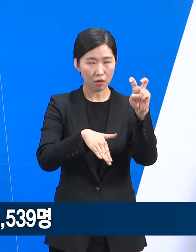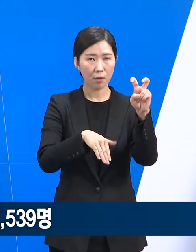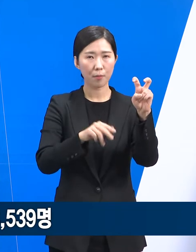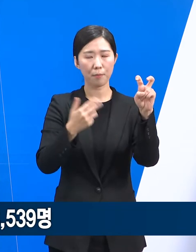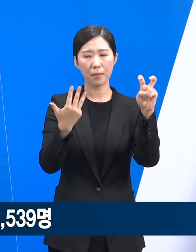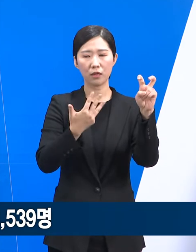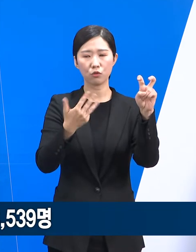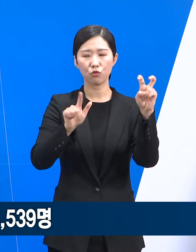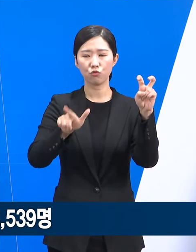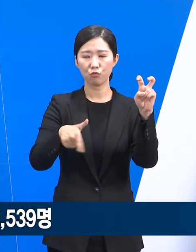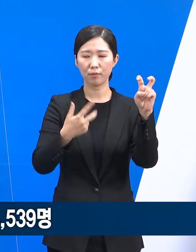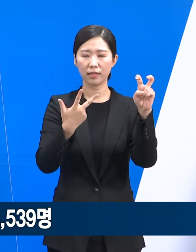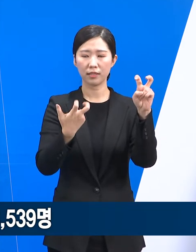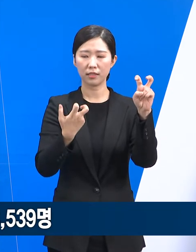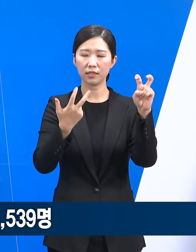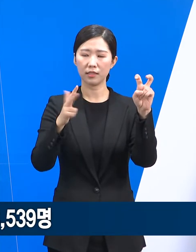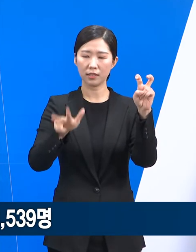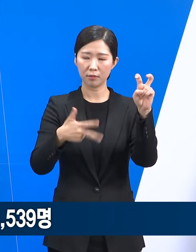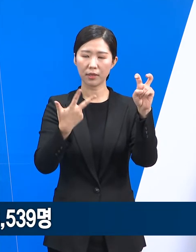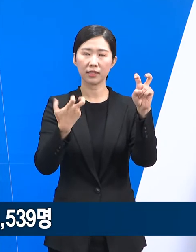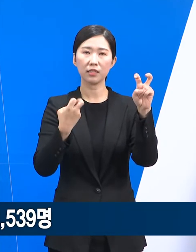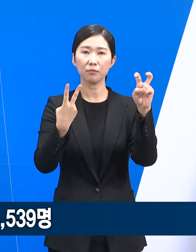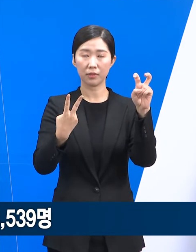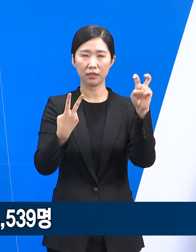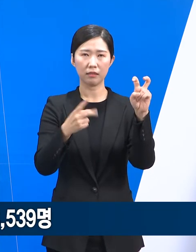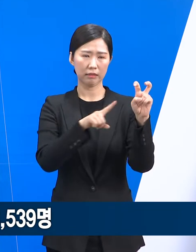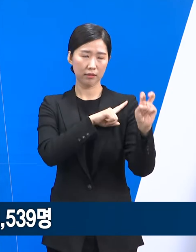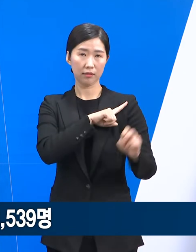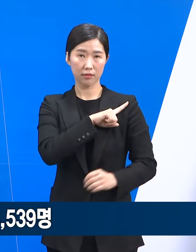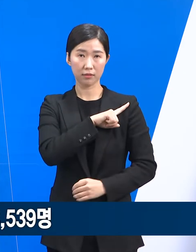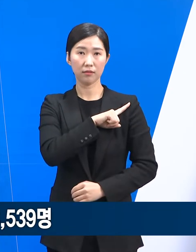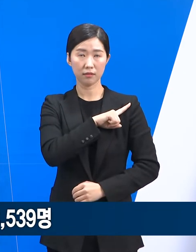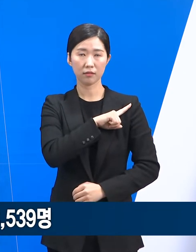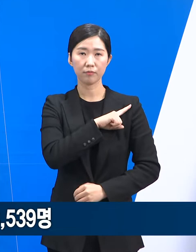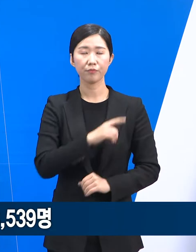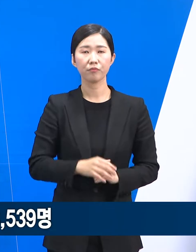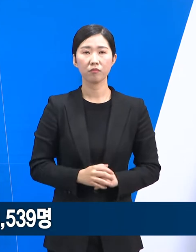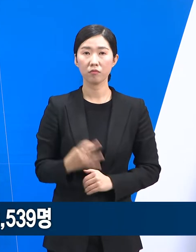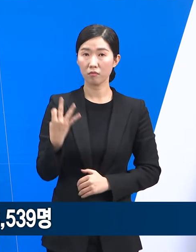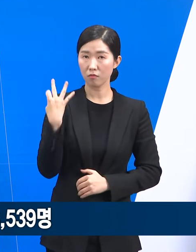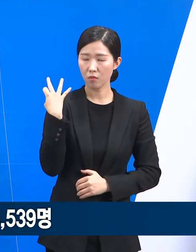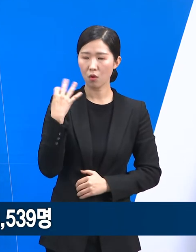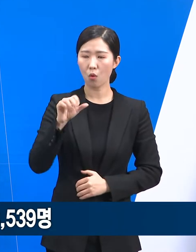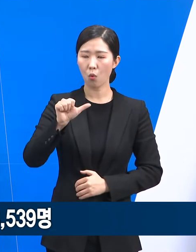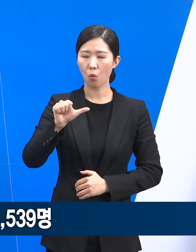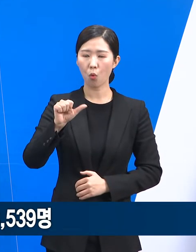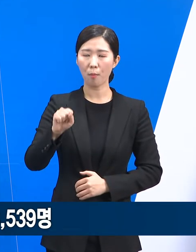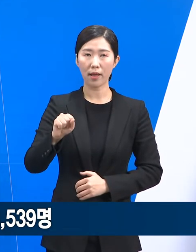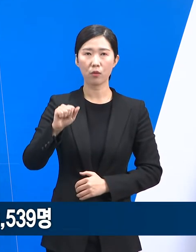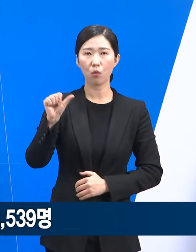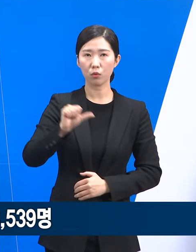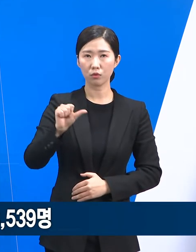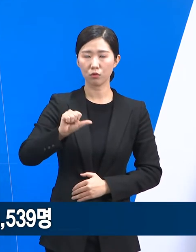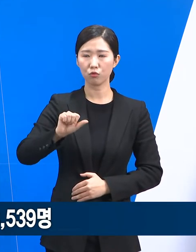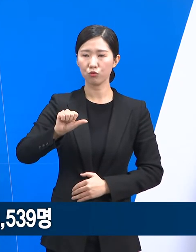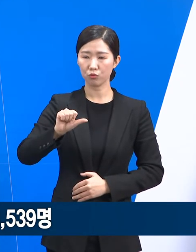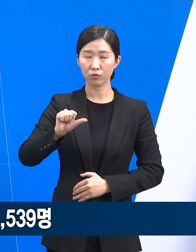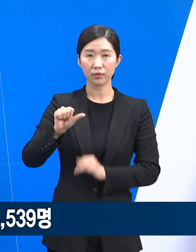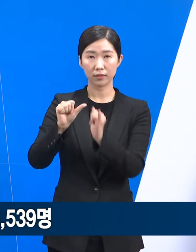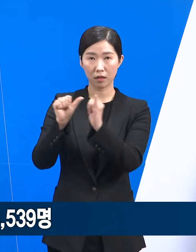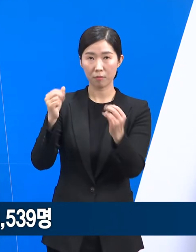,6772명으로 가장 높게 나타났으며 전주에 5만 5,969명 대비